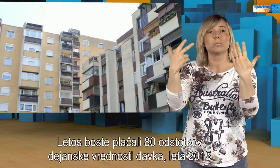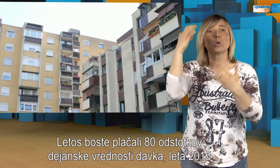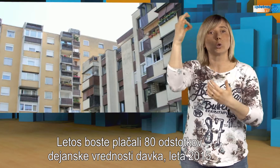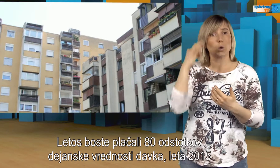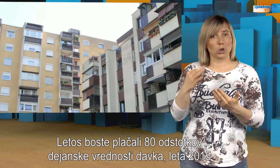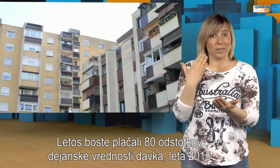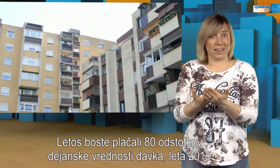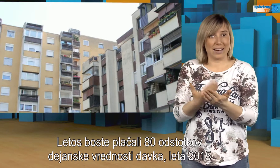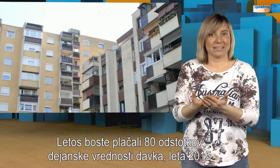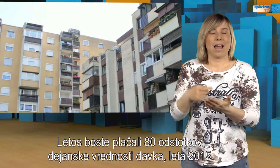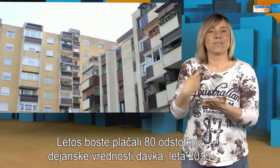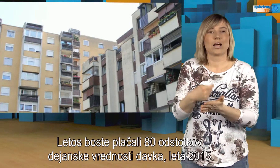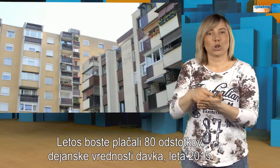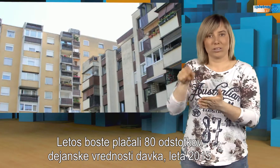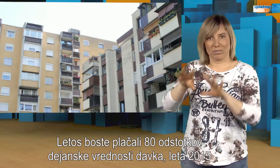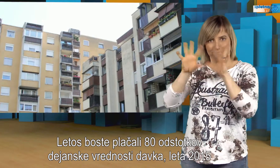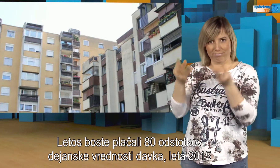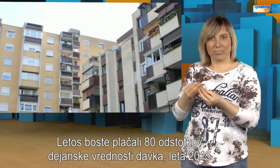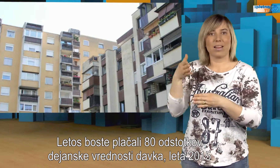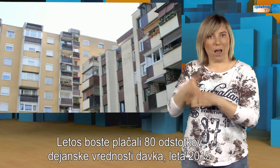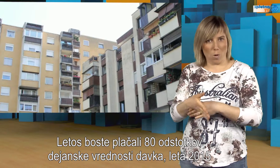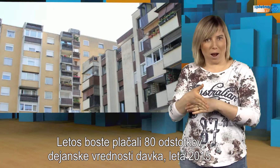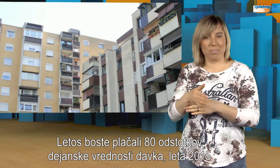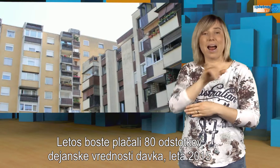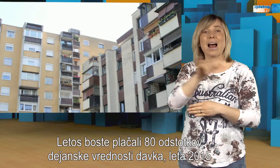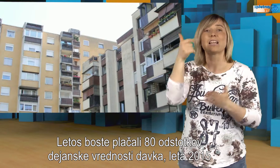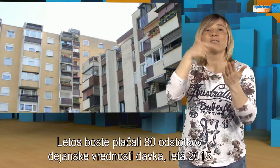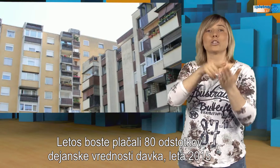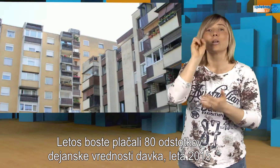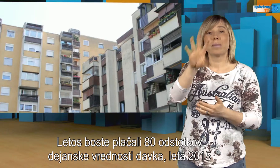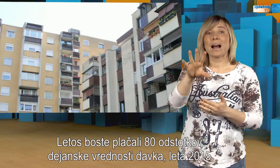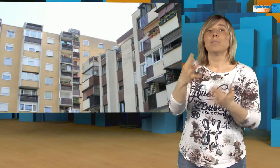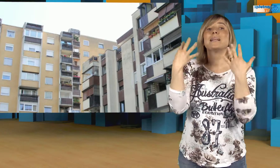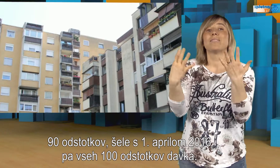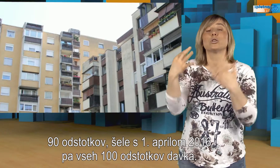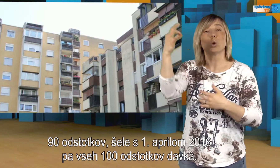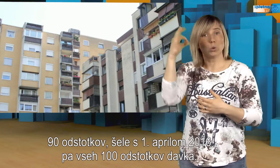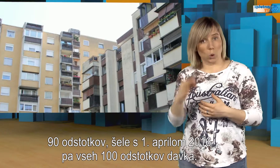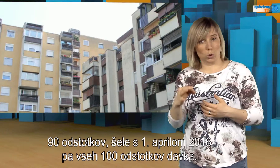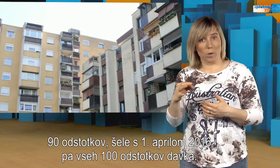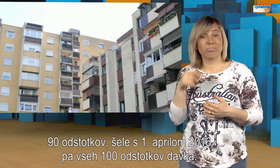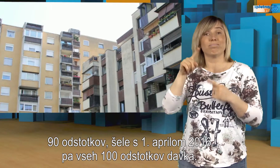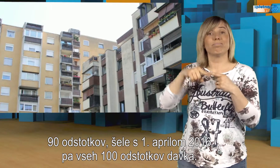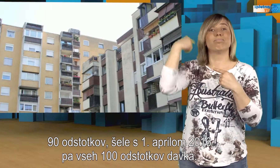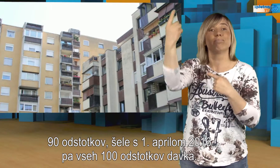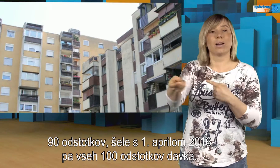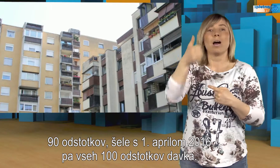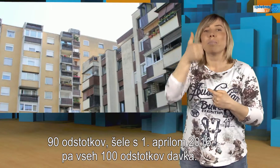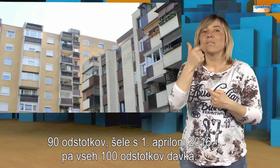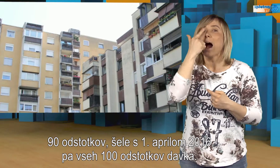odstotkov dejanske vrednosti davka, leta 2015 90 odstotkov, šele s 1. aprilom 2016 pa vseh